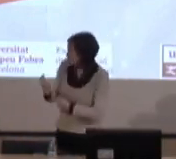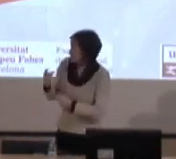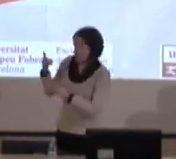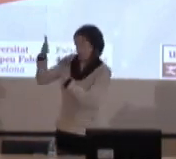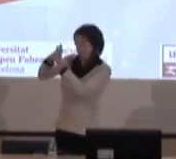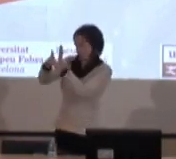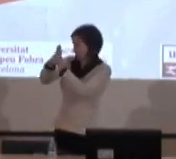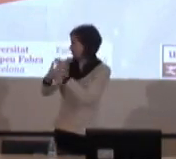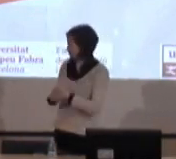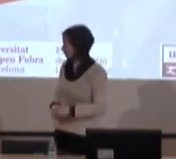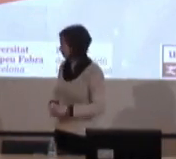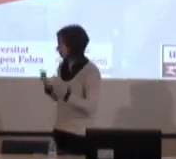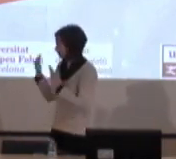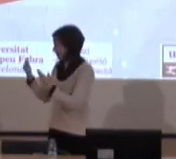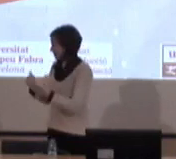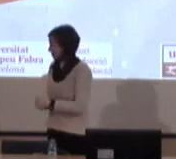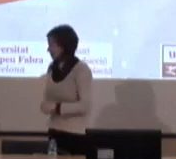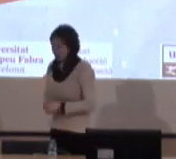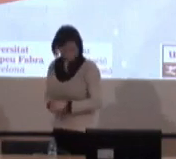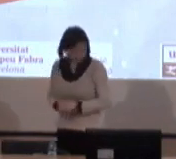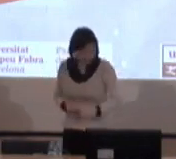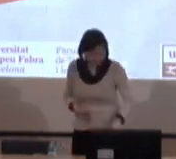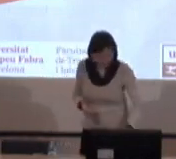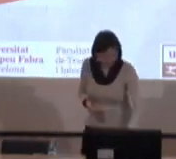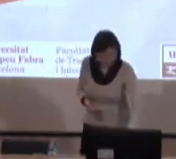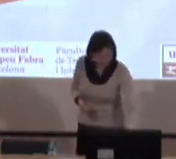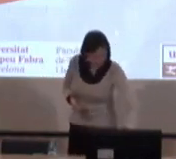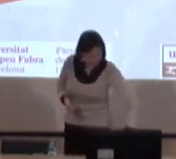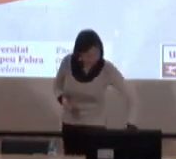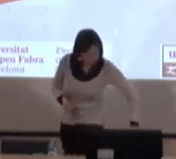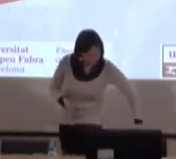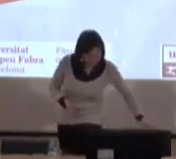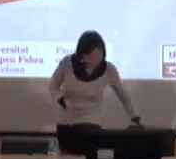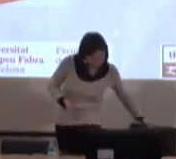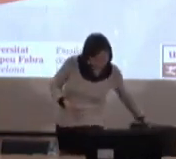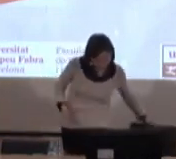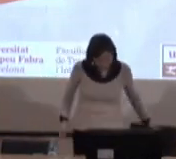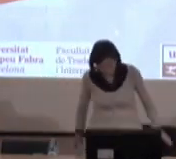Llavors, agraïm molt l'esforç d'haver vingut i gaudirem de la seva conferència. Moltes gràcies.